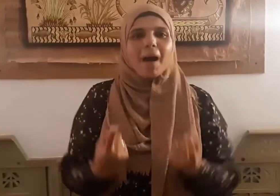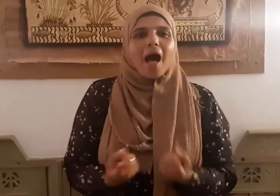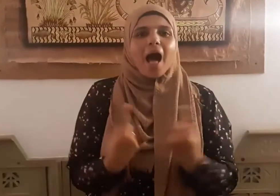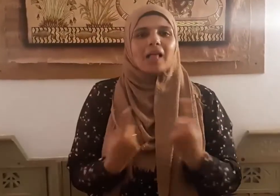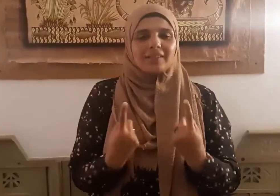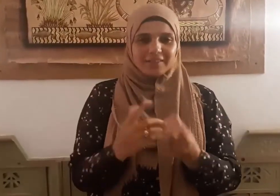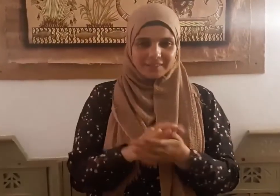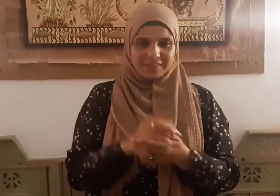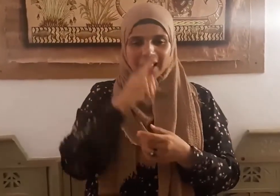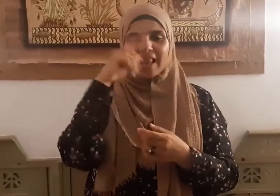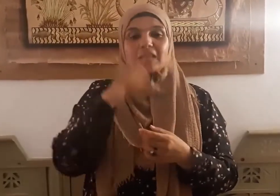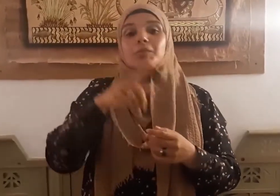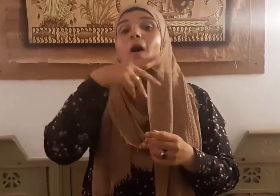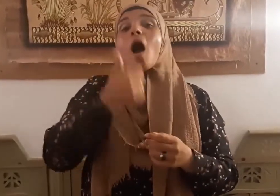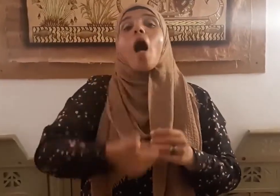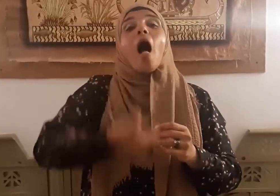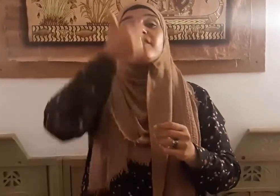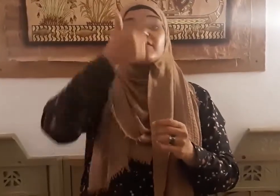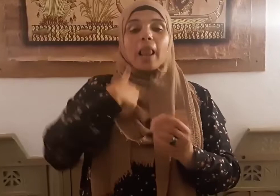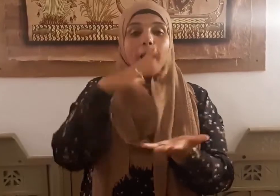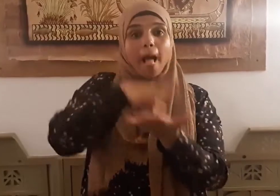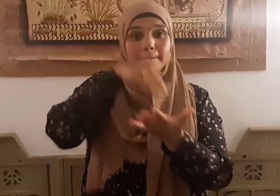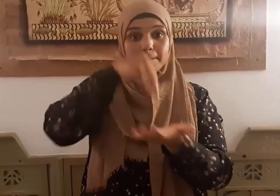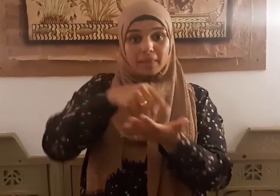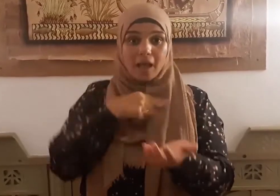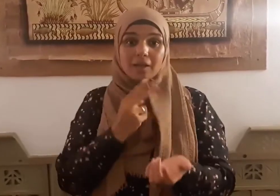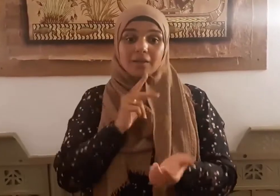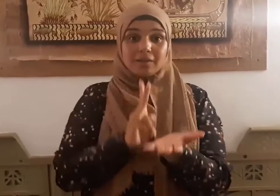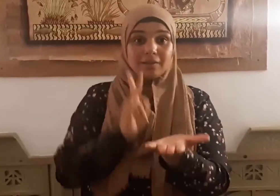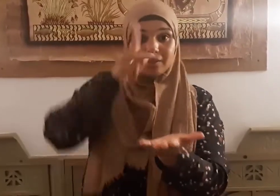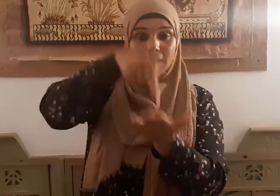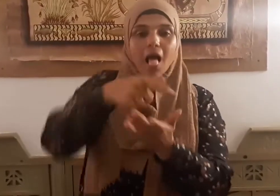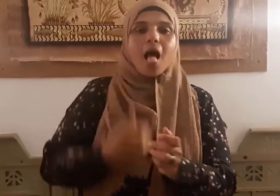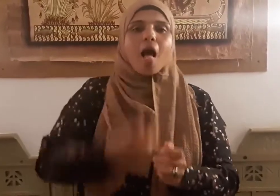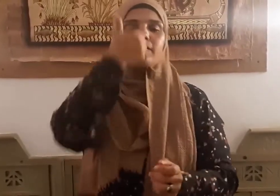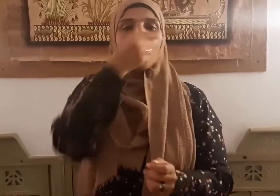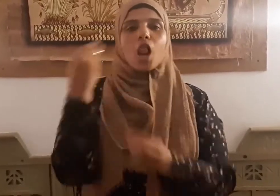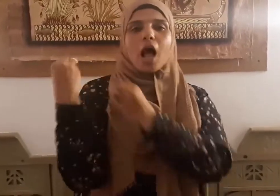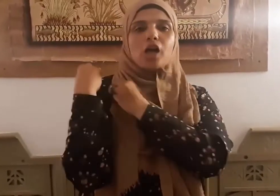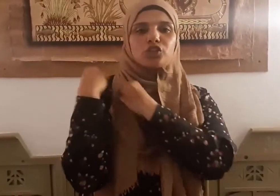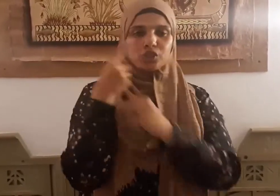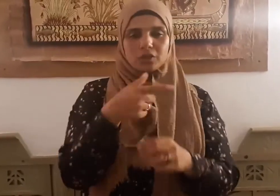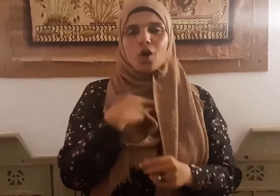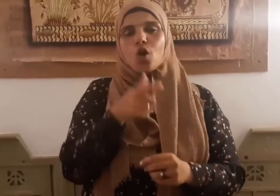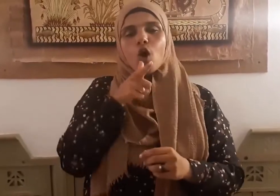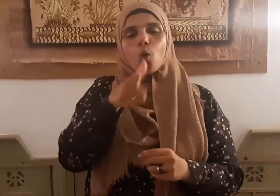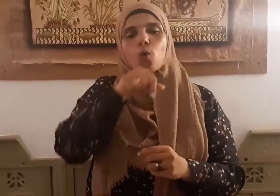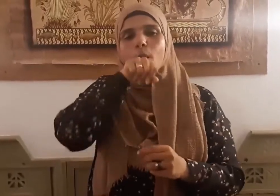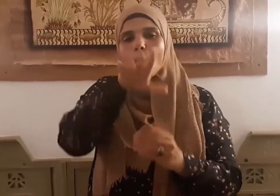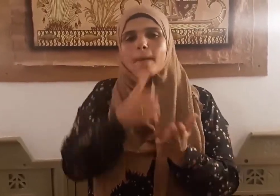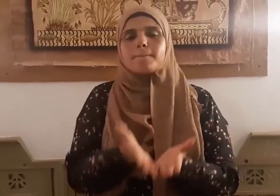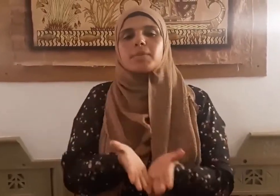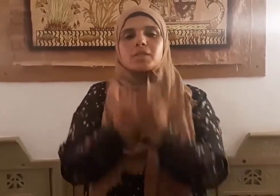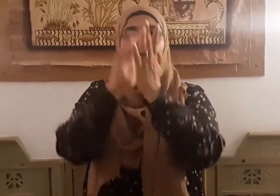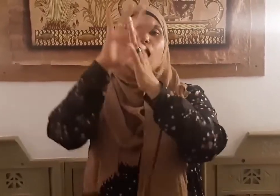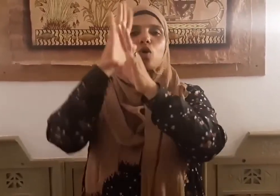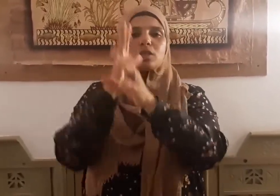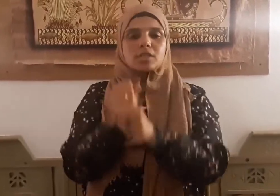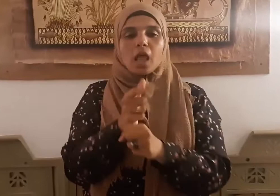وخيره من الذي يبدأ بالسلام ويقول نبينا صلى الله عليه وسلم